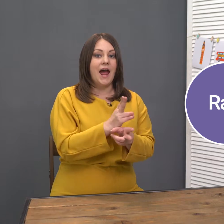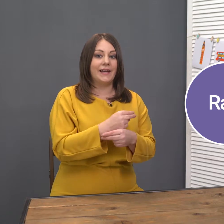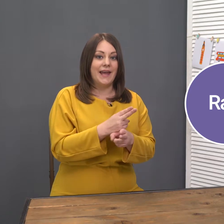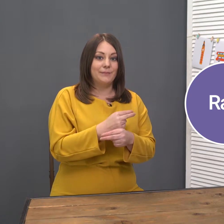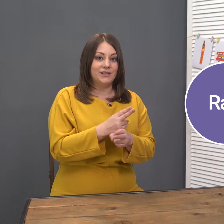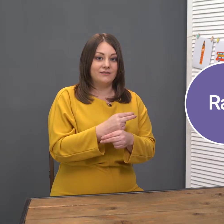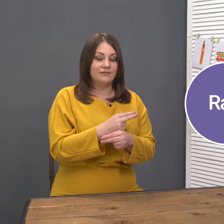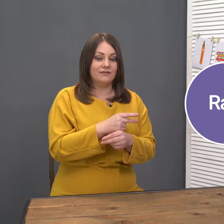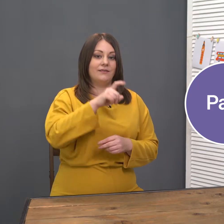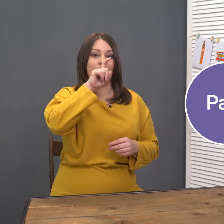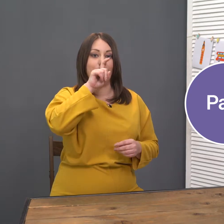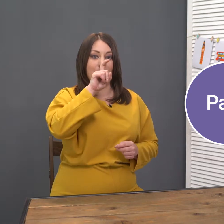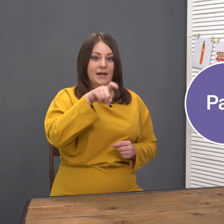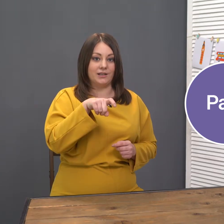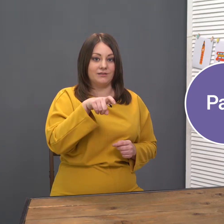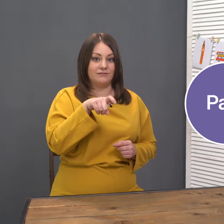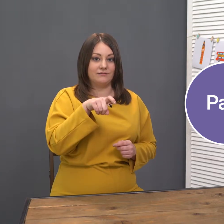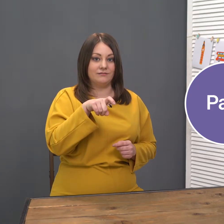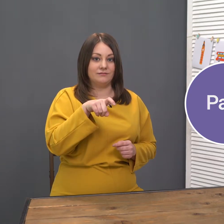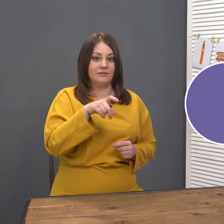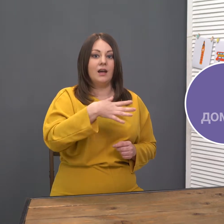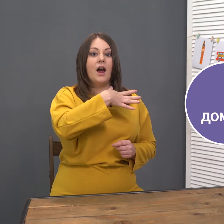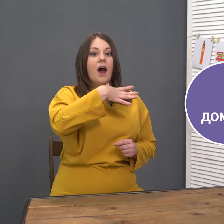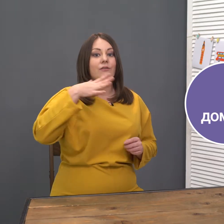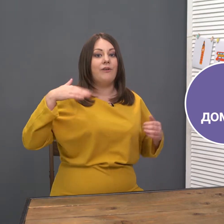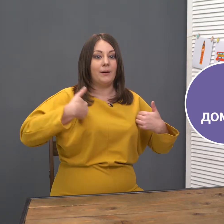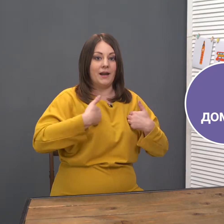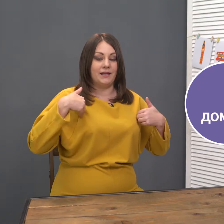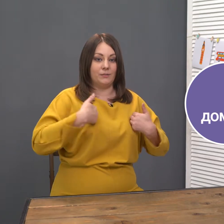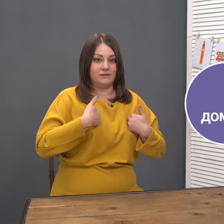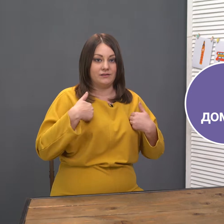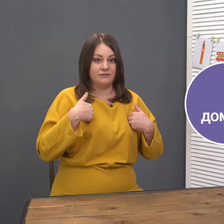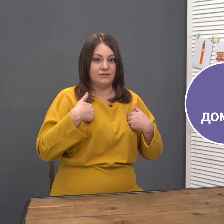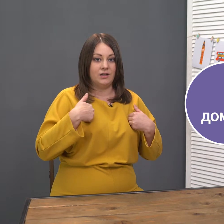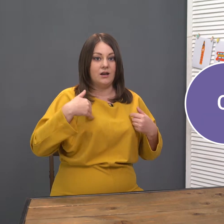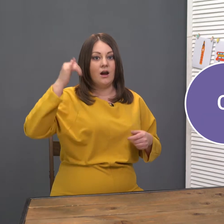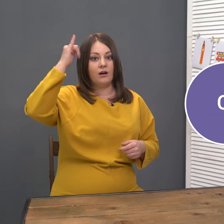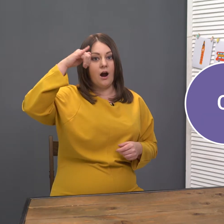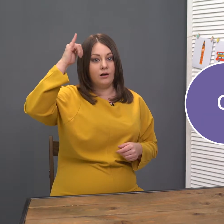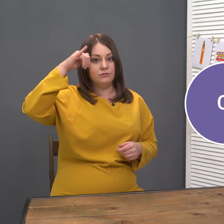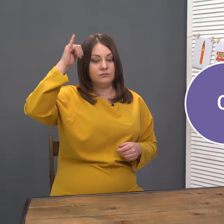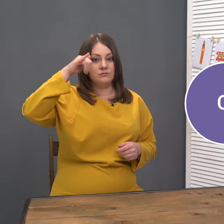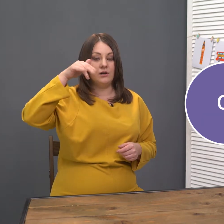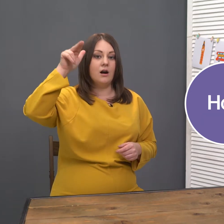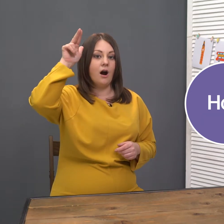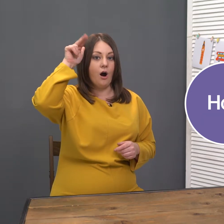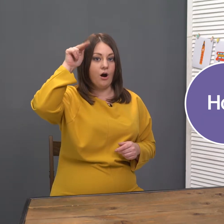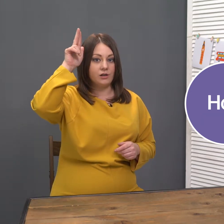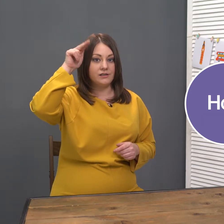Rabbit. Parrot. Farm animals. Cow. Horse.